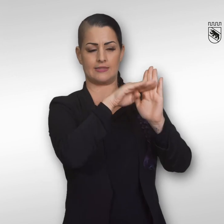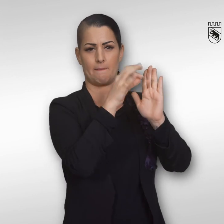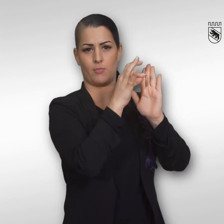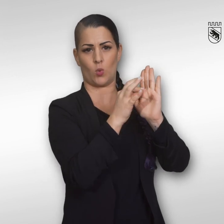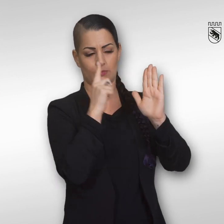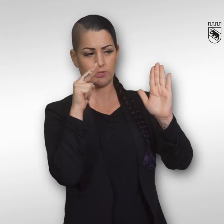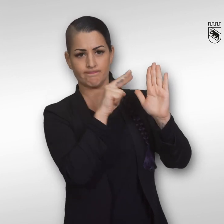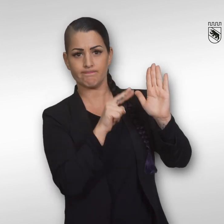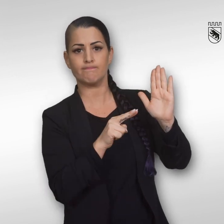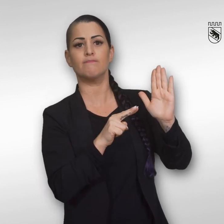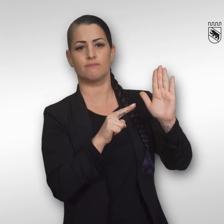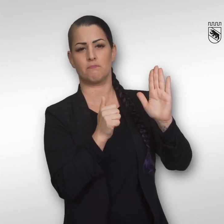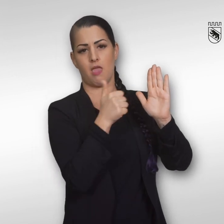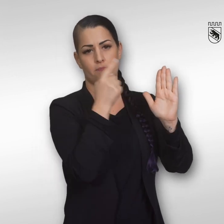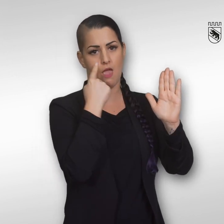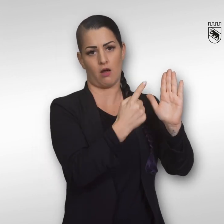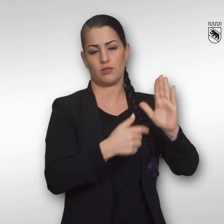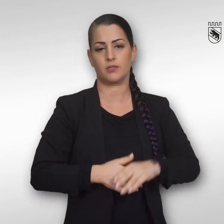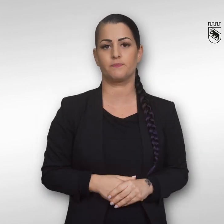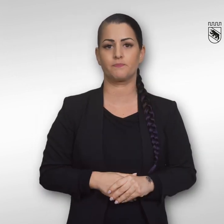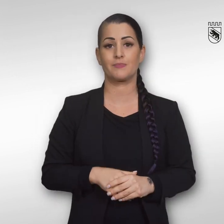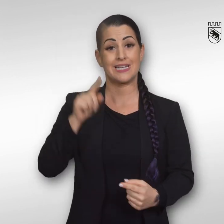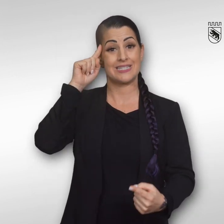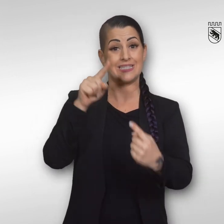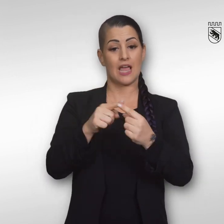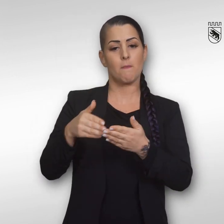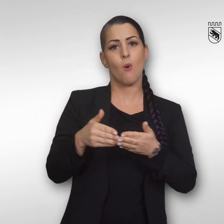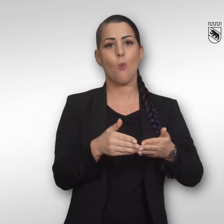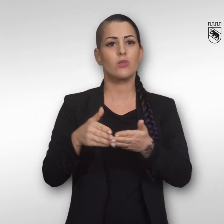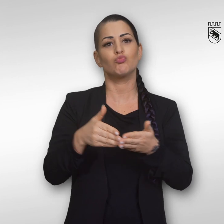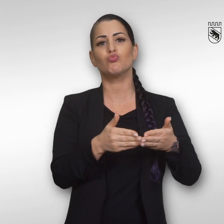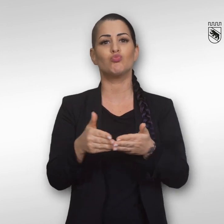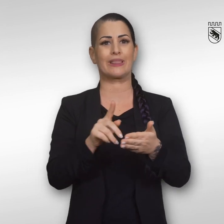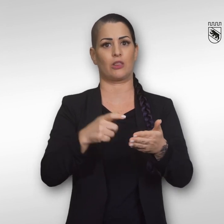vorgeschriebene Punkte zu beachten, damit der Bötli-Trip nicht teuer oder schlimm endet.